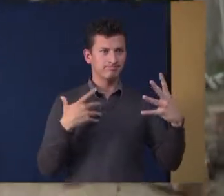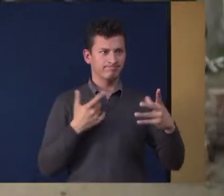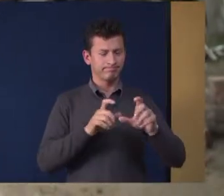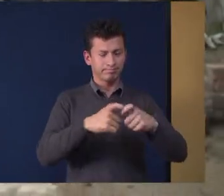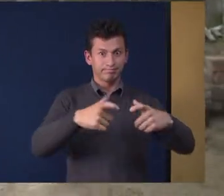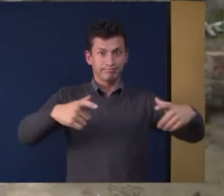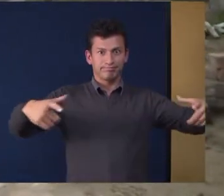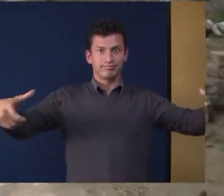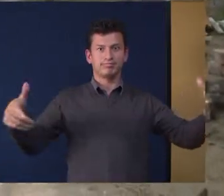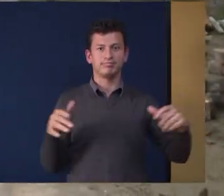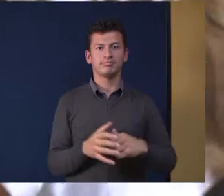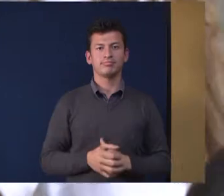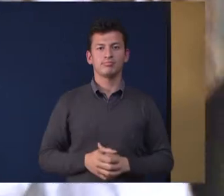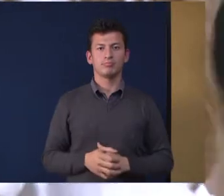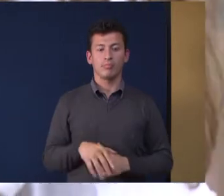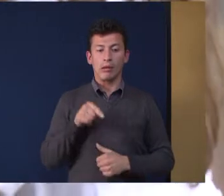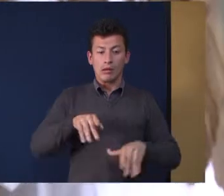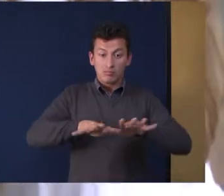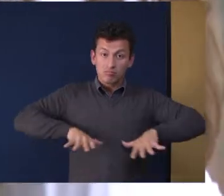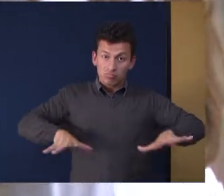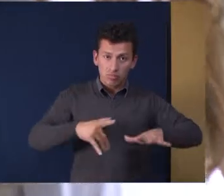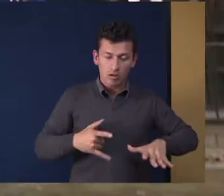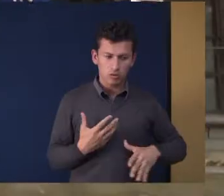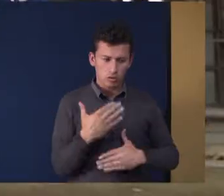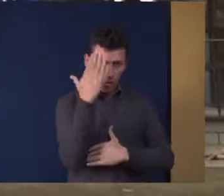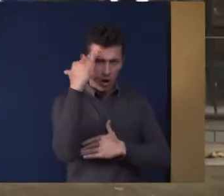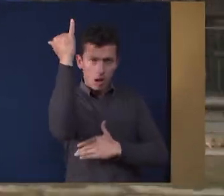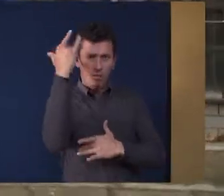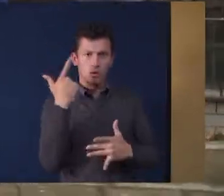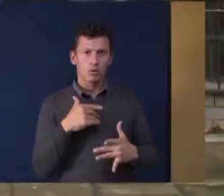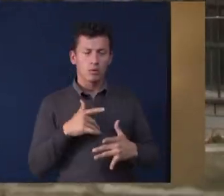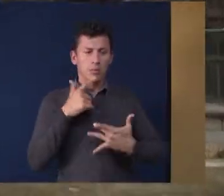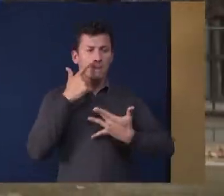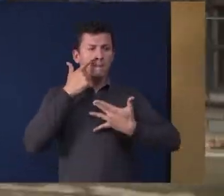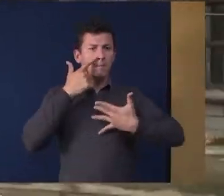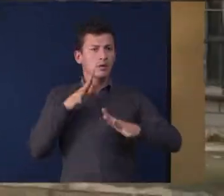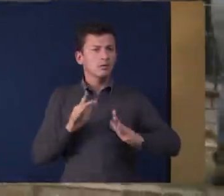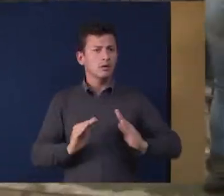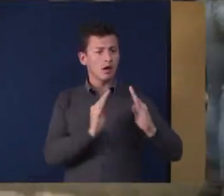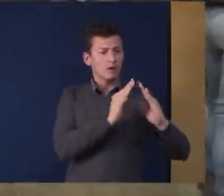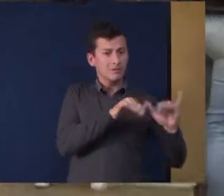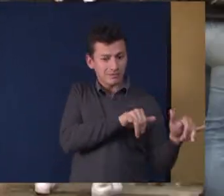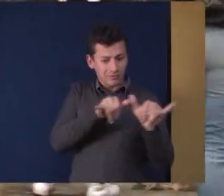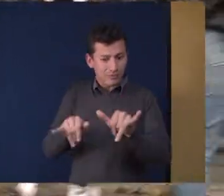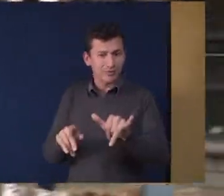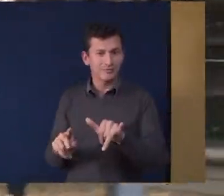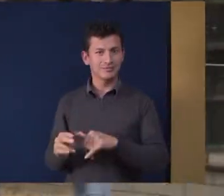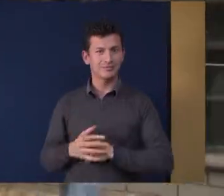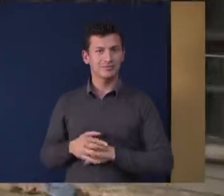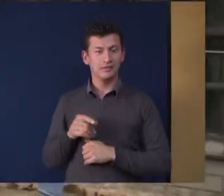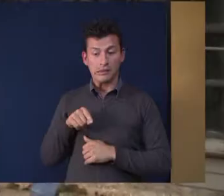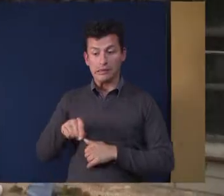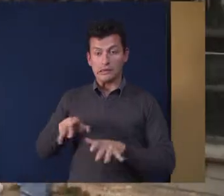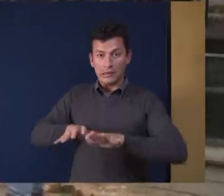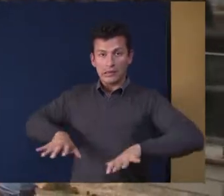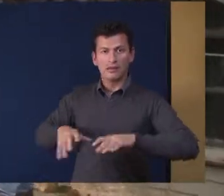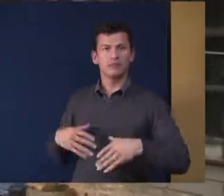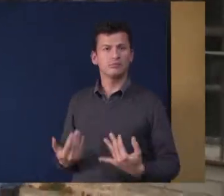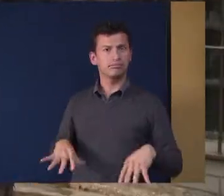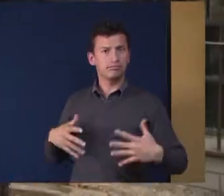en el que compartimos y convivimos a diario lo consideramos nuestro segundo hogar Y nos parece muy importante esta actividad ya que por ella podemos reflejar el